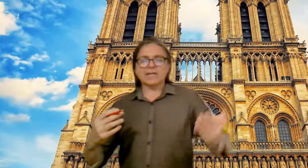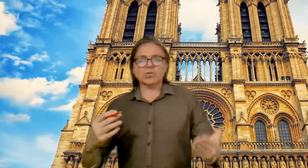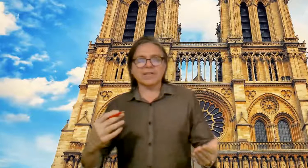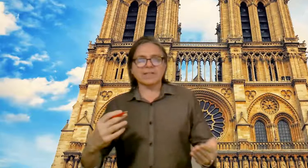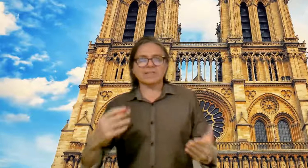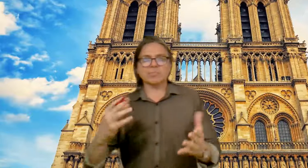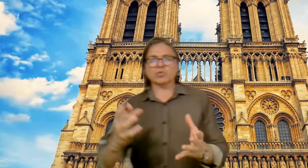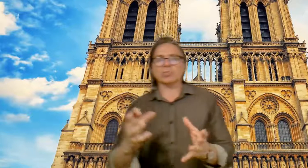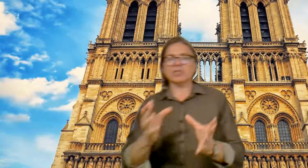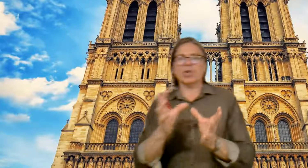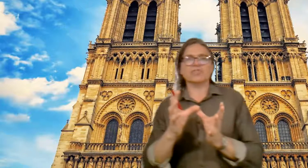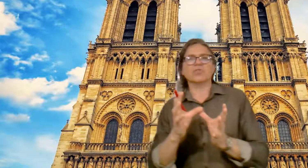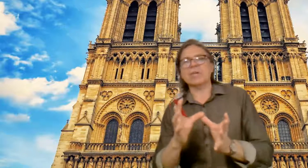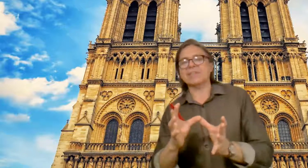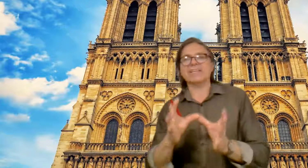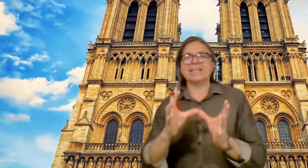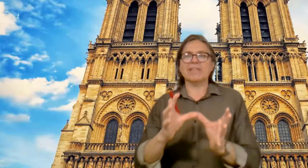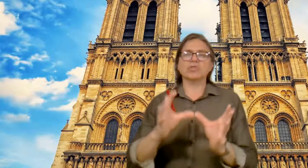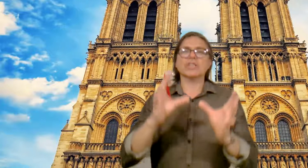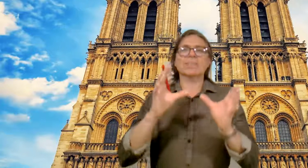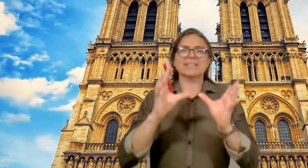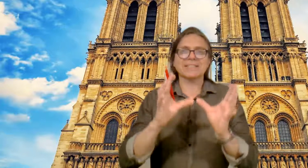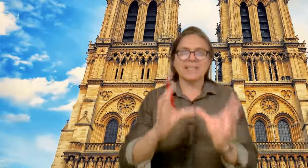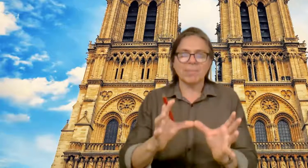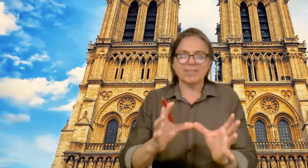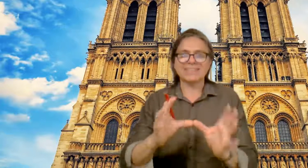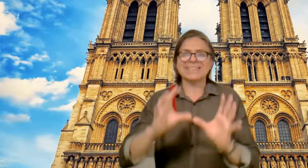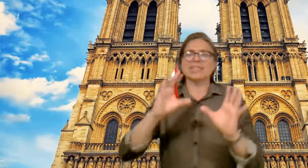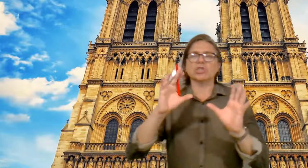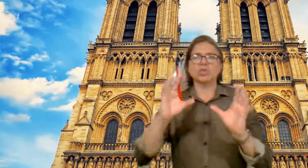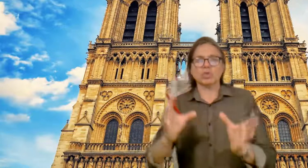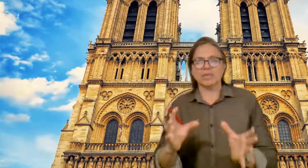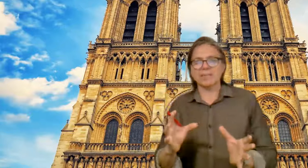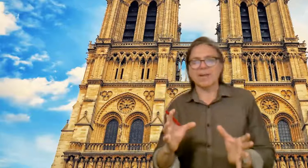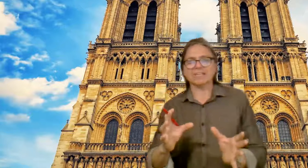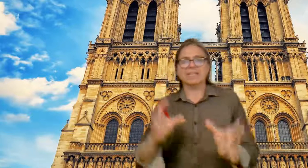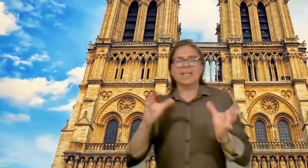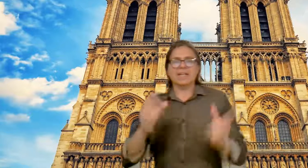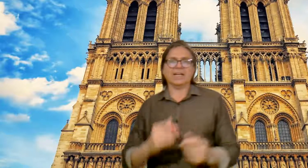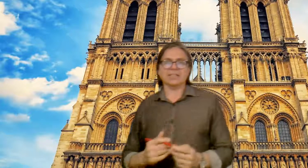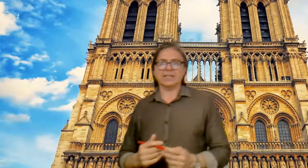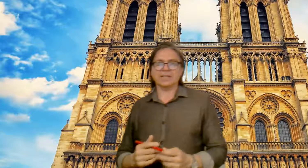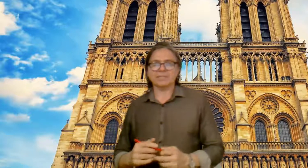cruzadas y por supuesto las ciudades generándose a partir de la plaza y en torno a esa plaza, las catedrales.